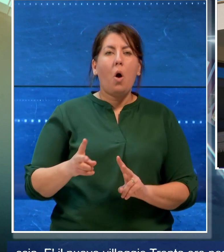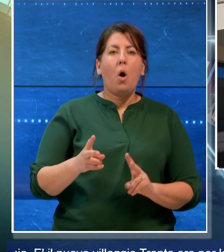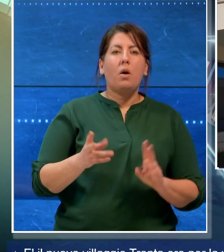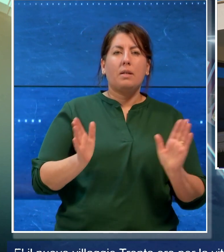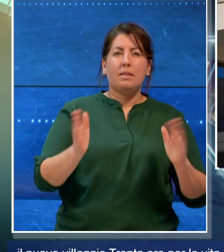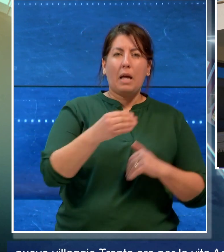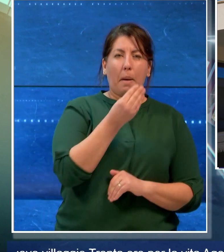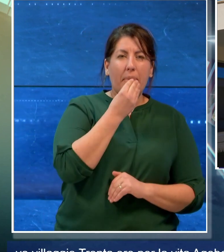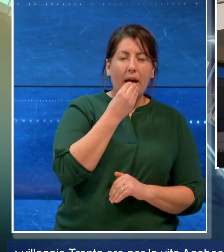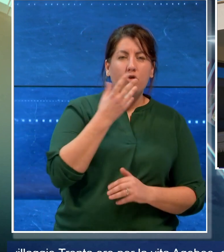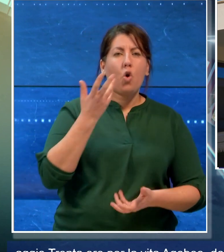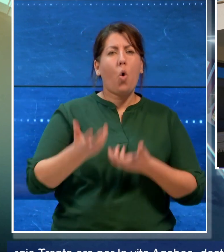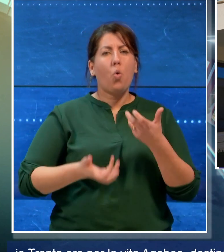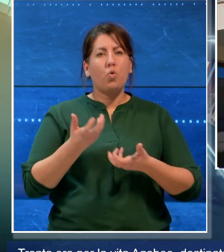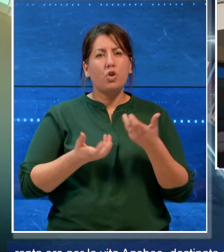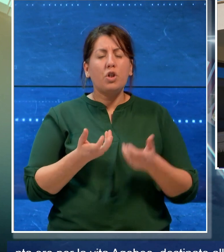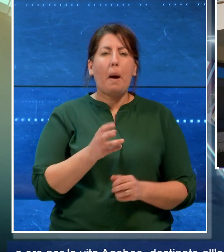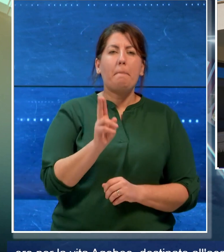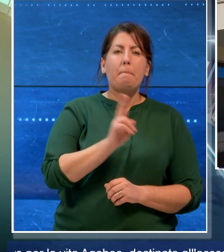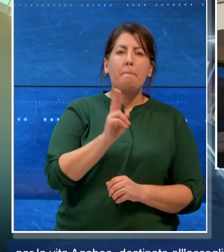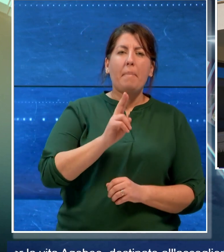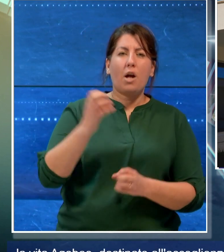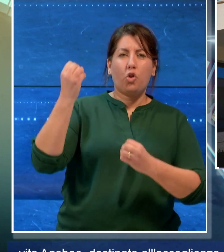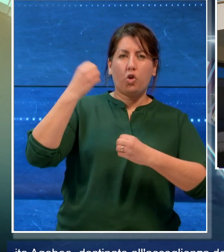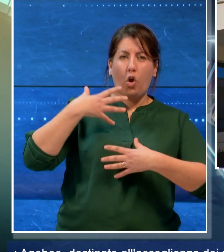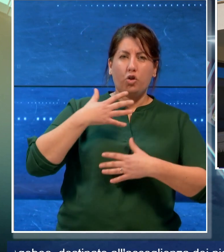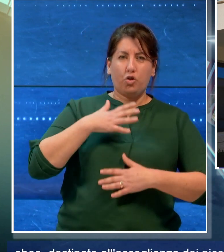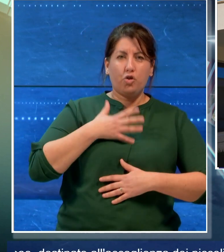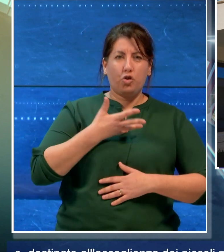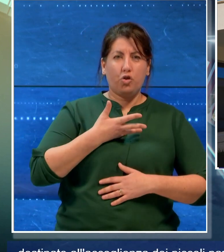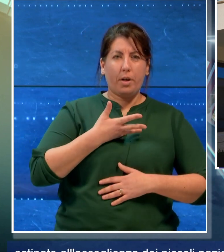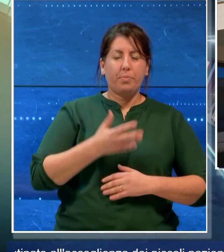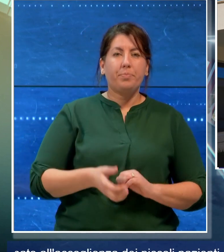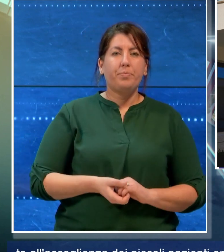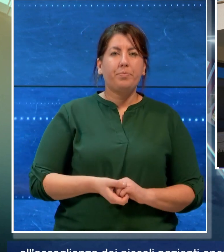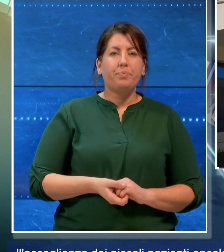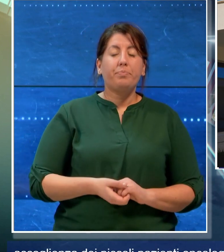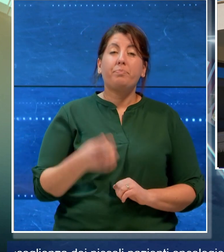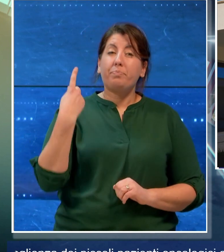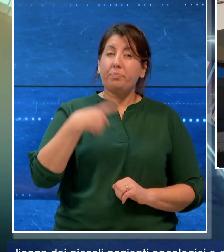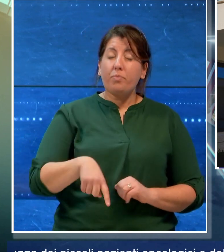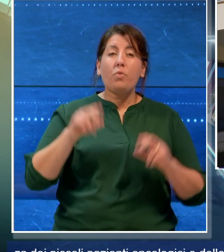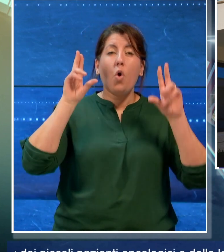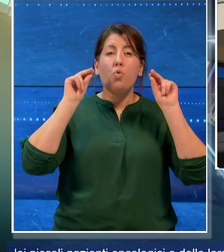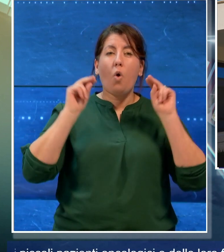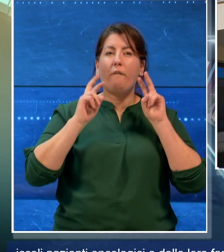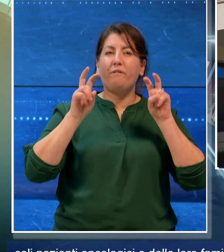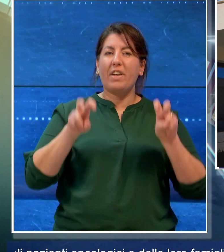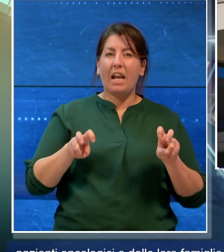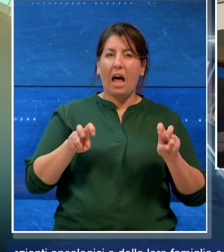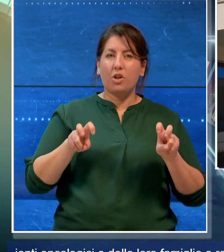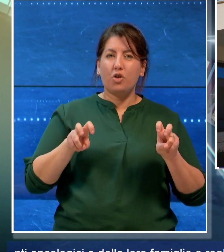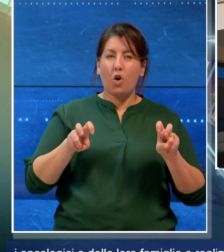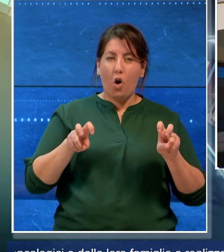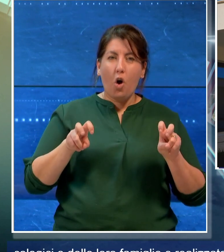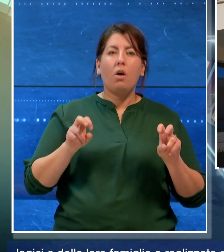cucina e bagno con doccia. Il nuovo villaggio 30 ore